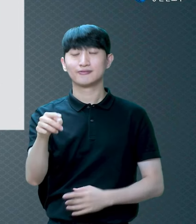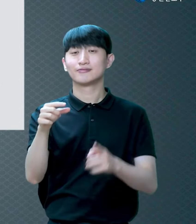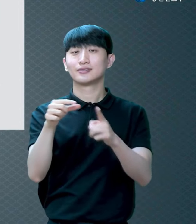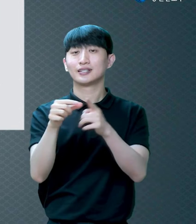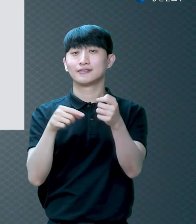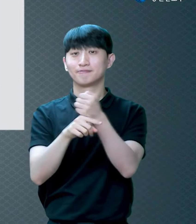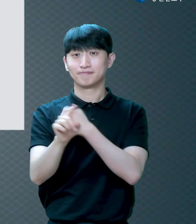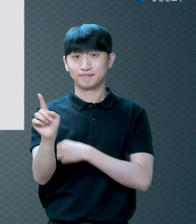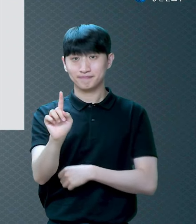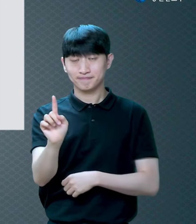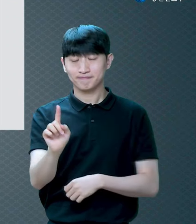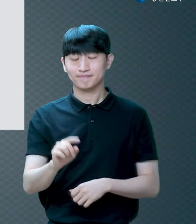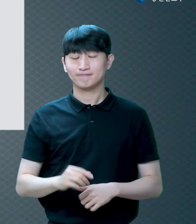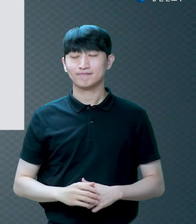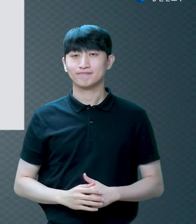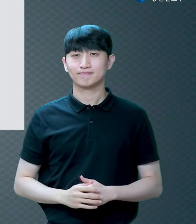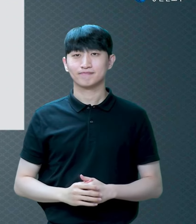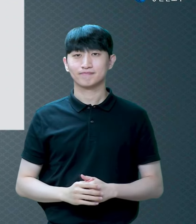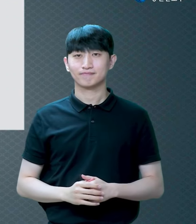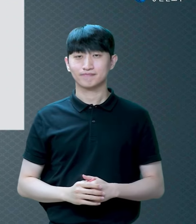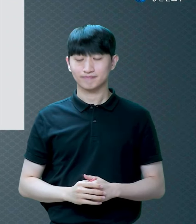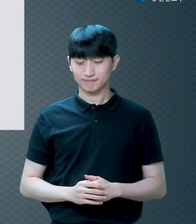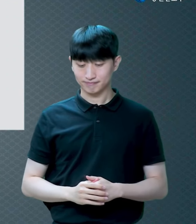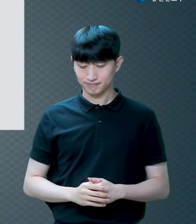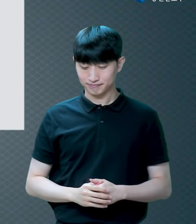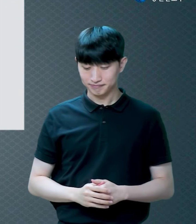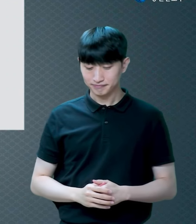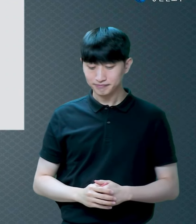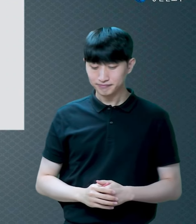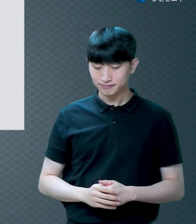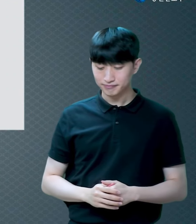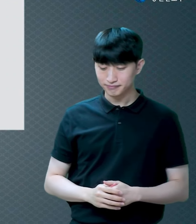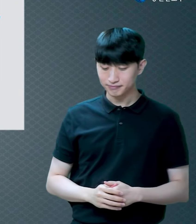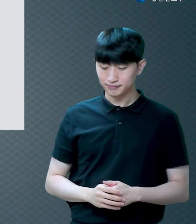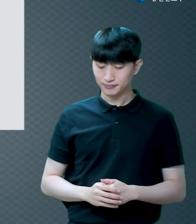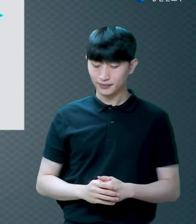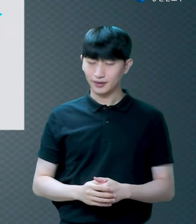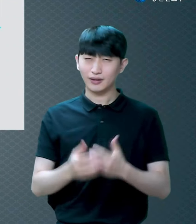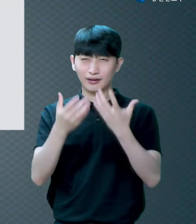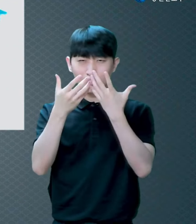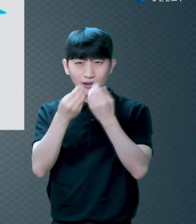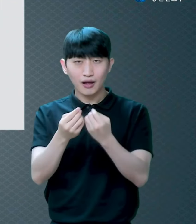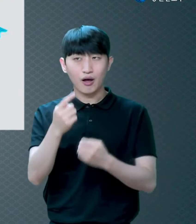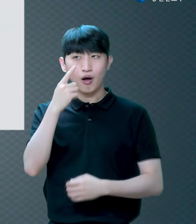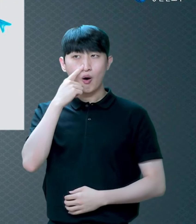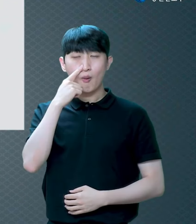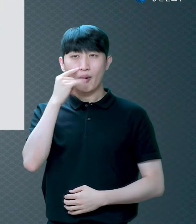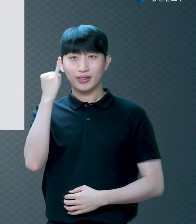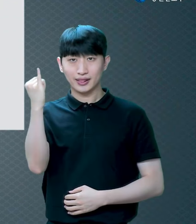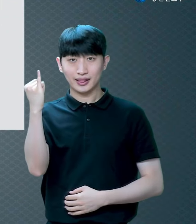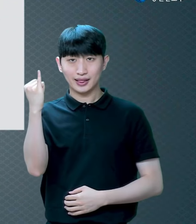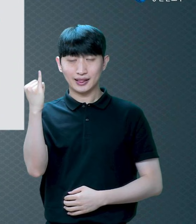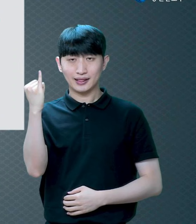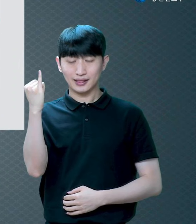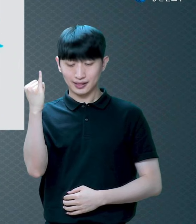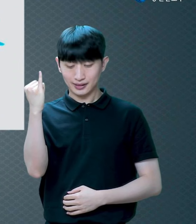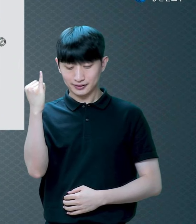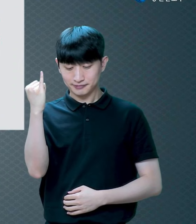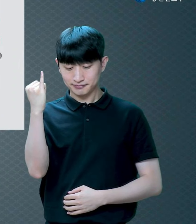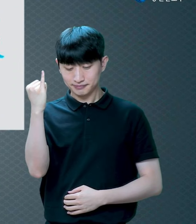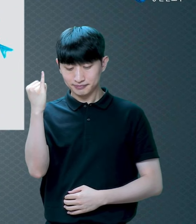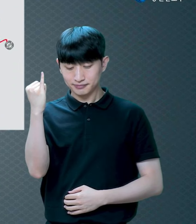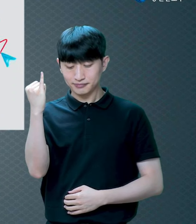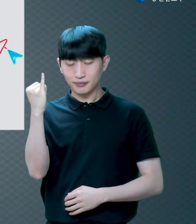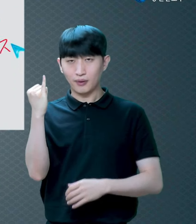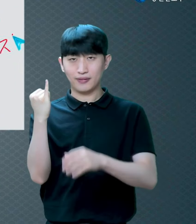원어가 어머니의 태 또는 창자를